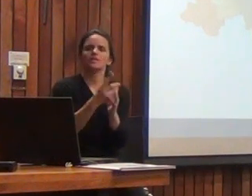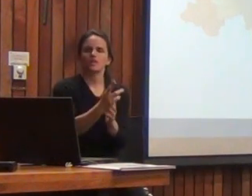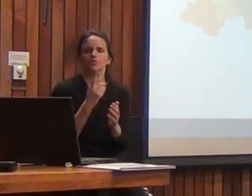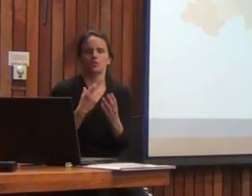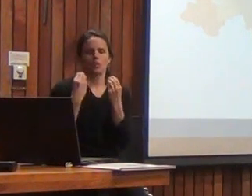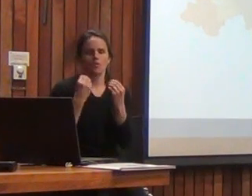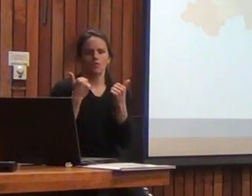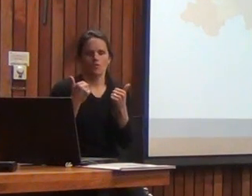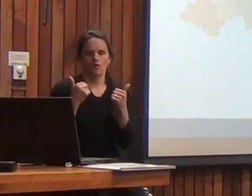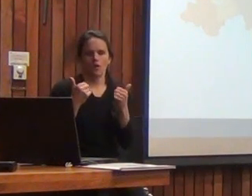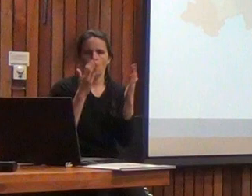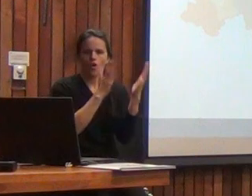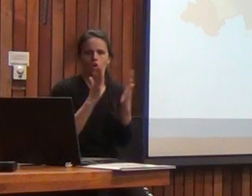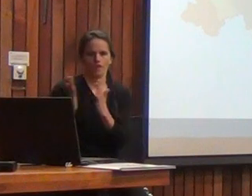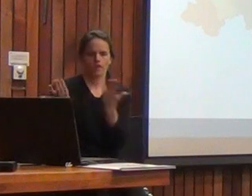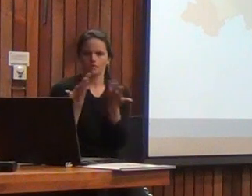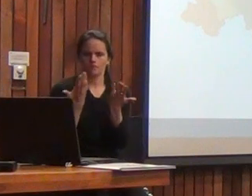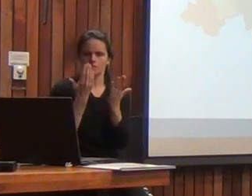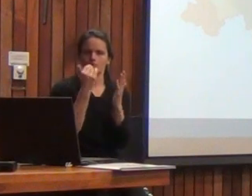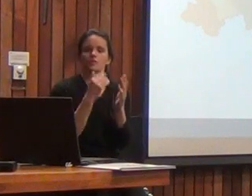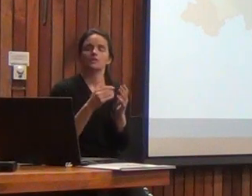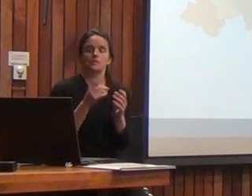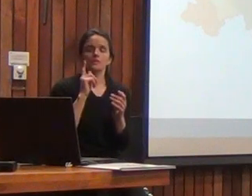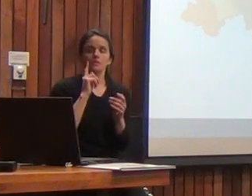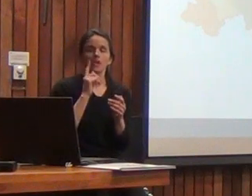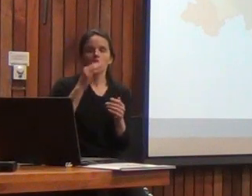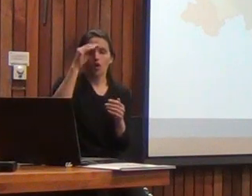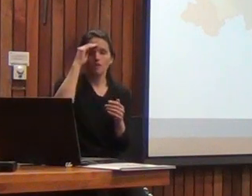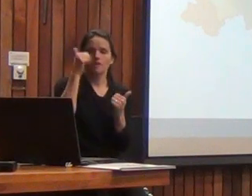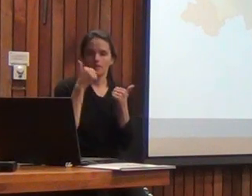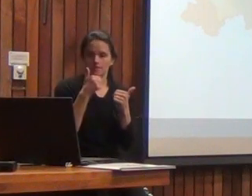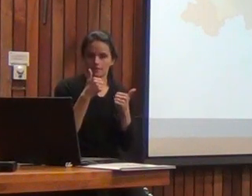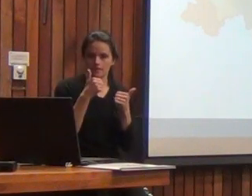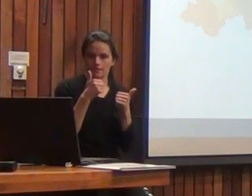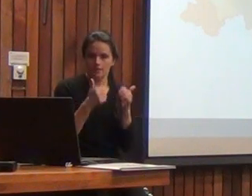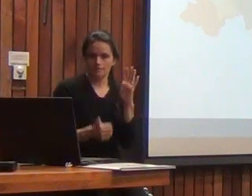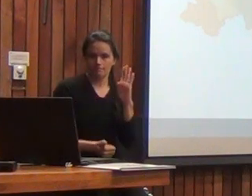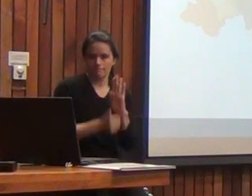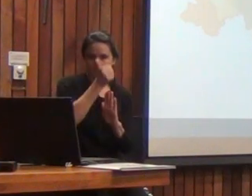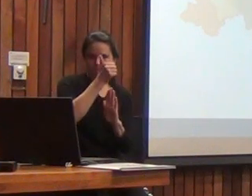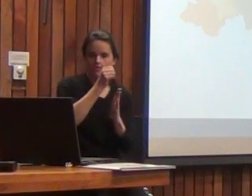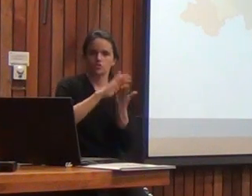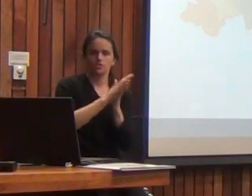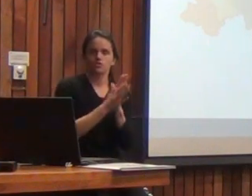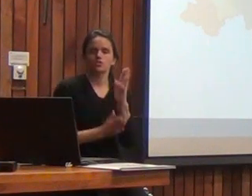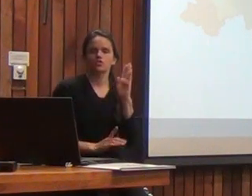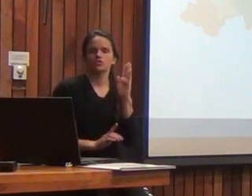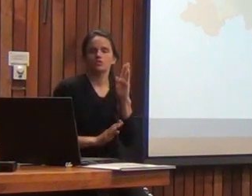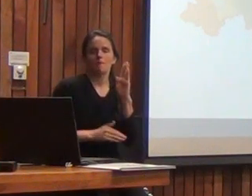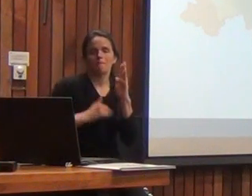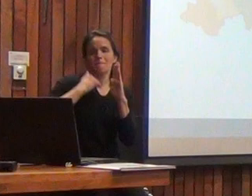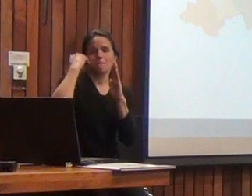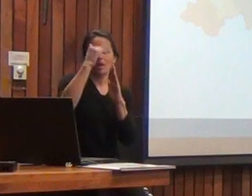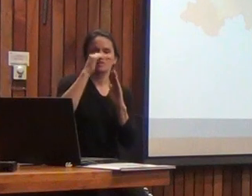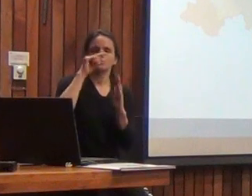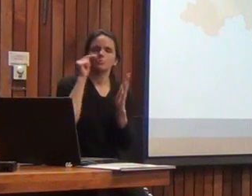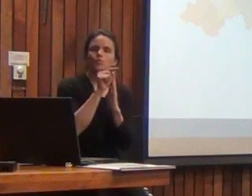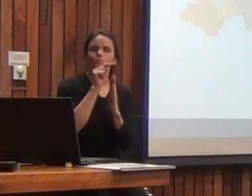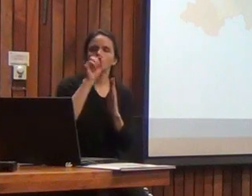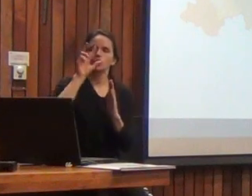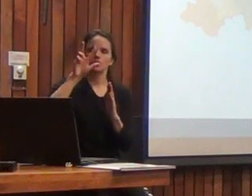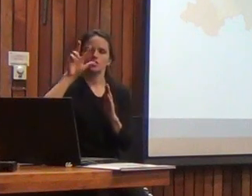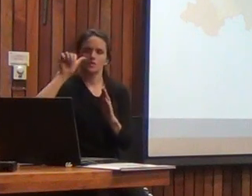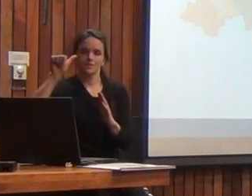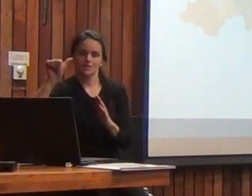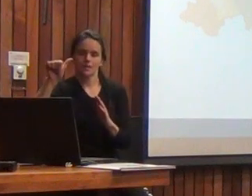buenos porque obtuvimos datos de confiabilidad que se fijan son muy buenos todos están por el sobre punto 86 y